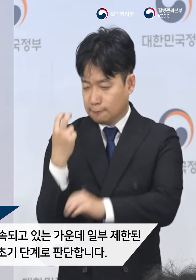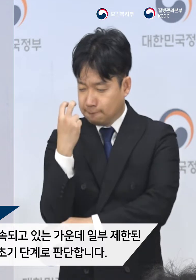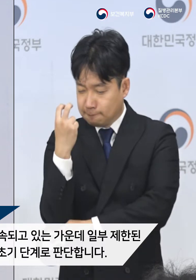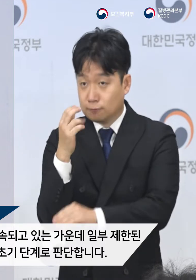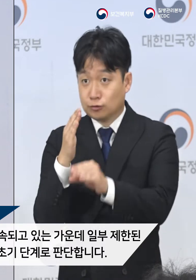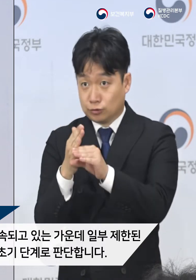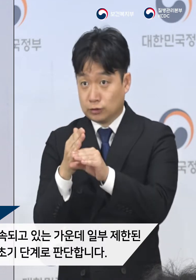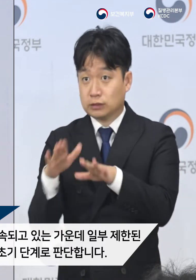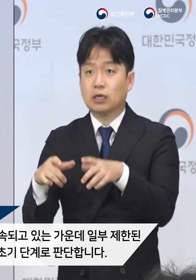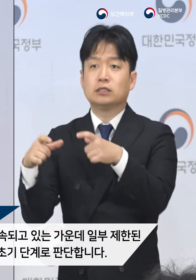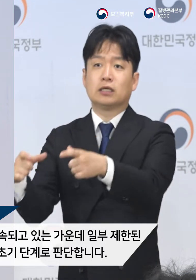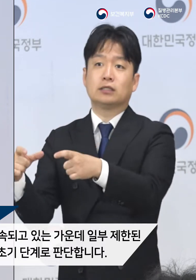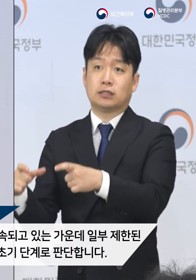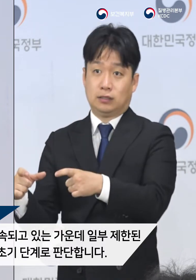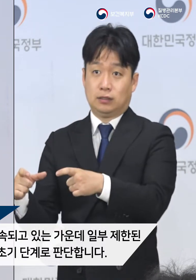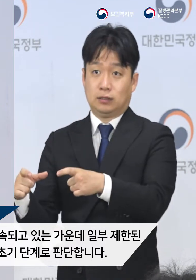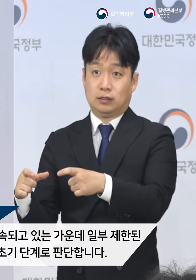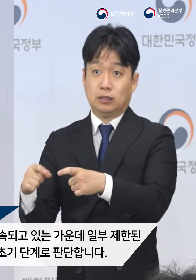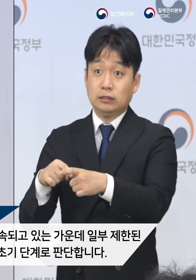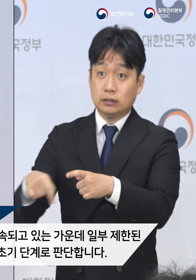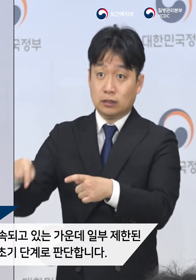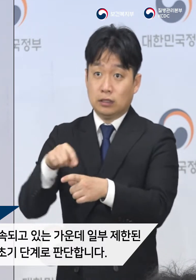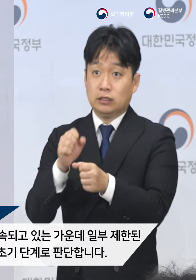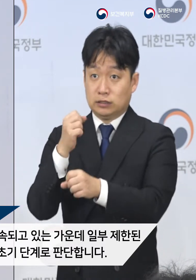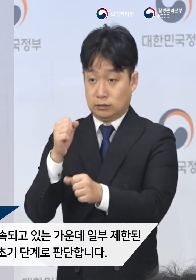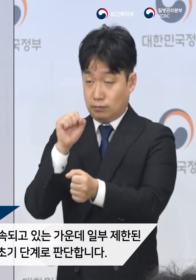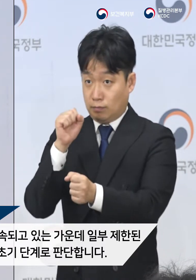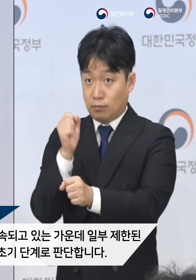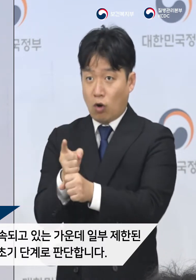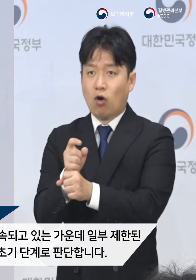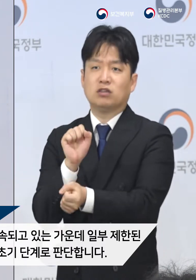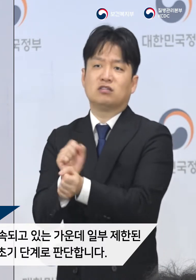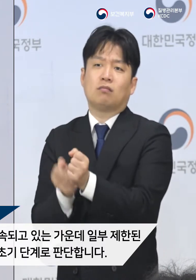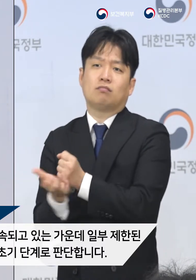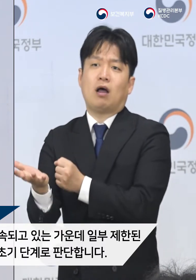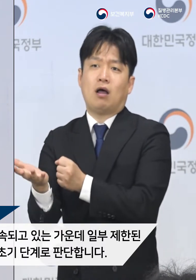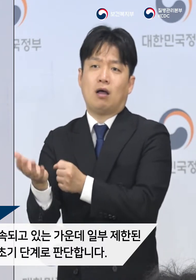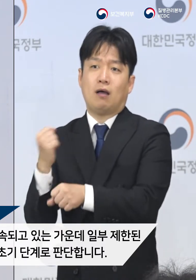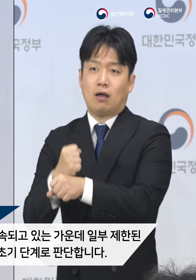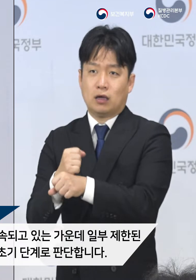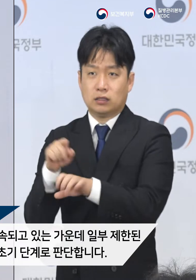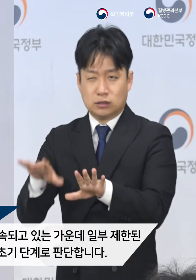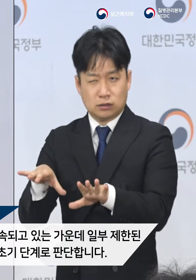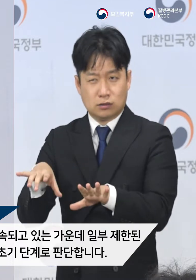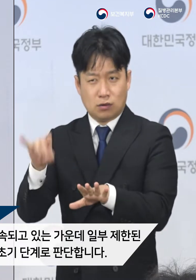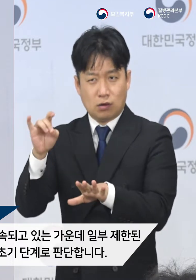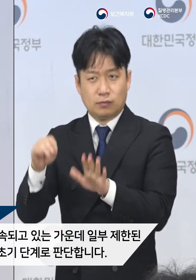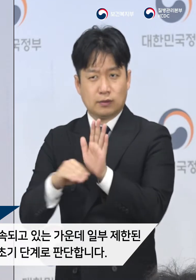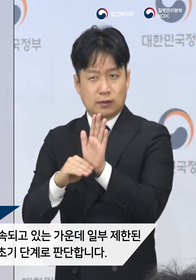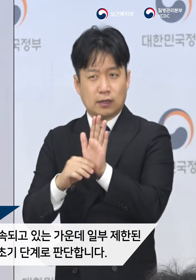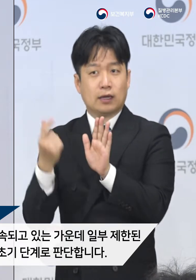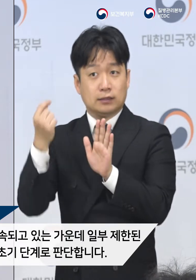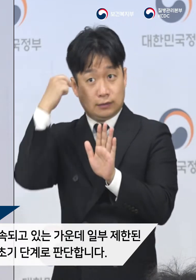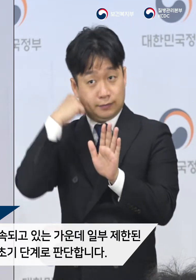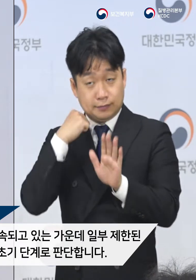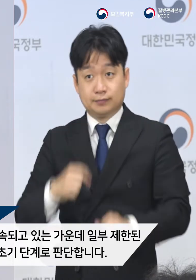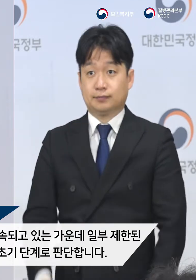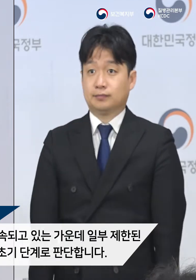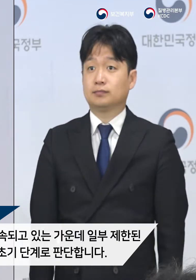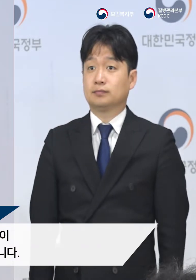일부 제한된 지역에서부터 지역사회 감염 전파가 시작되고 있는 초기 단계로 판단합니다.